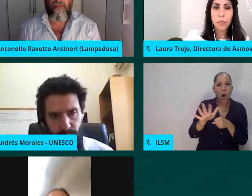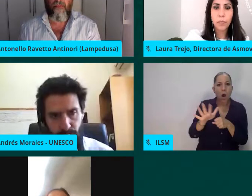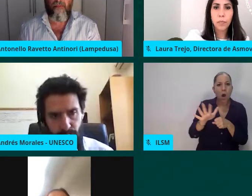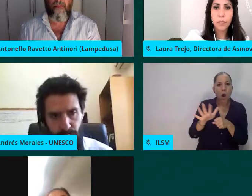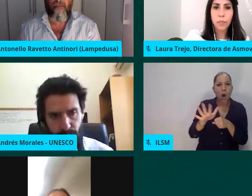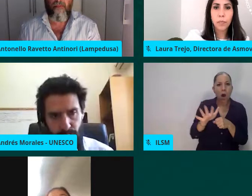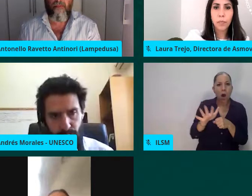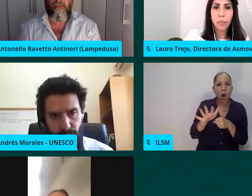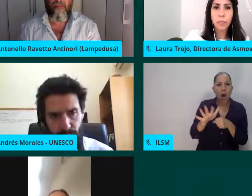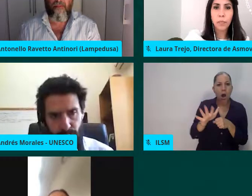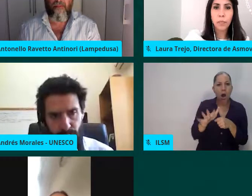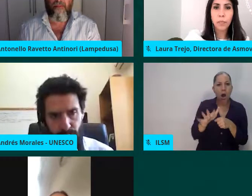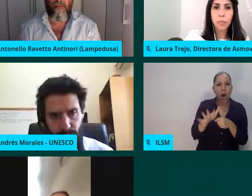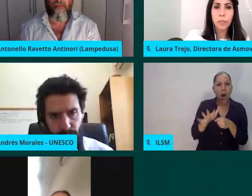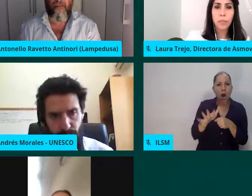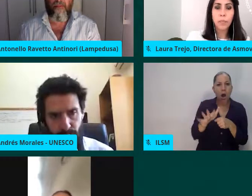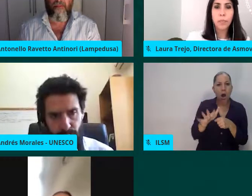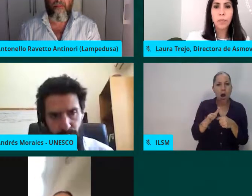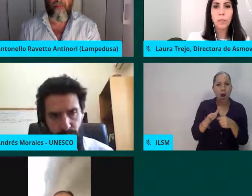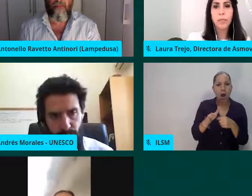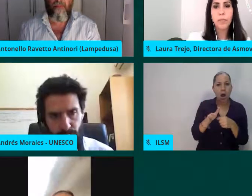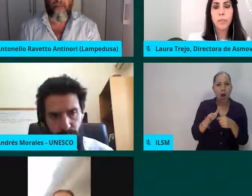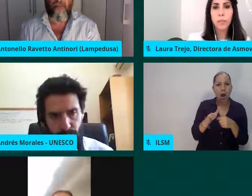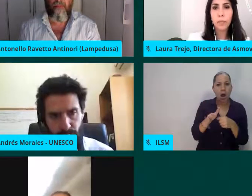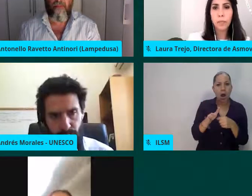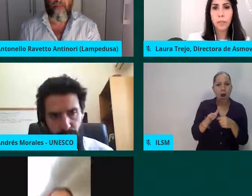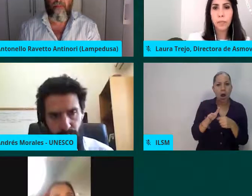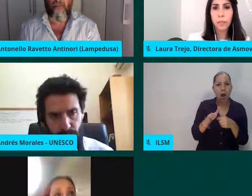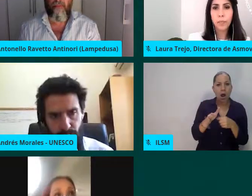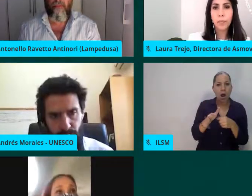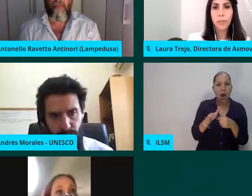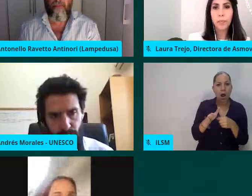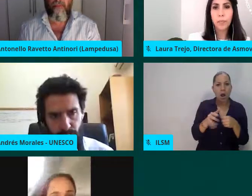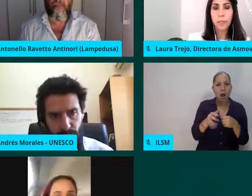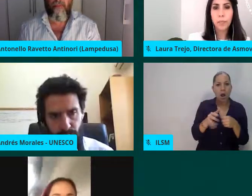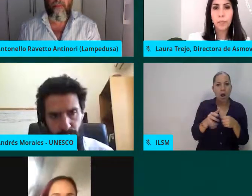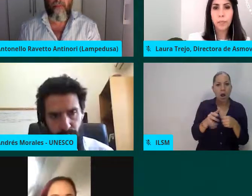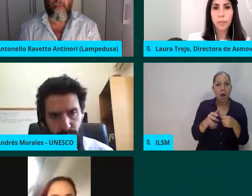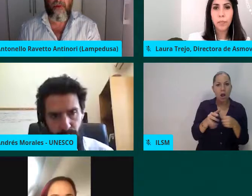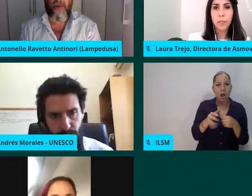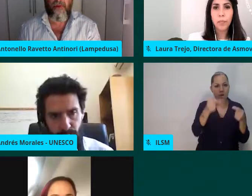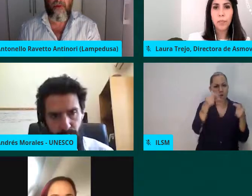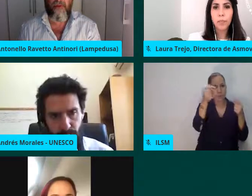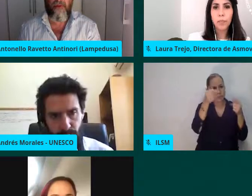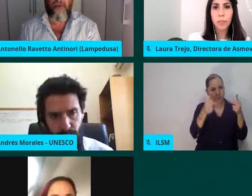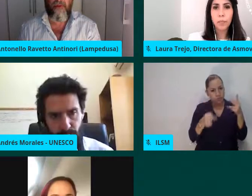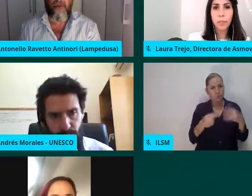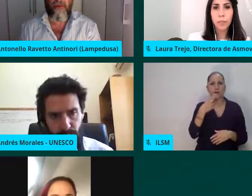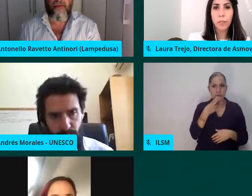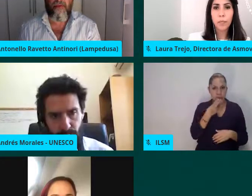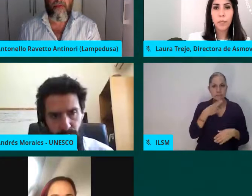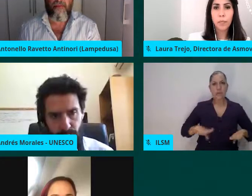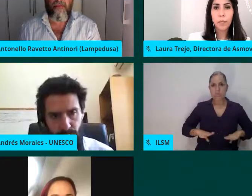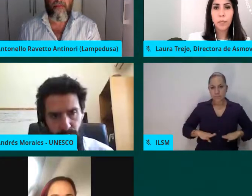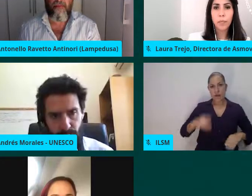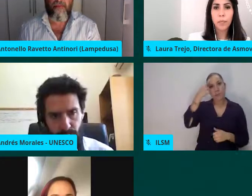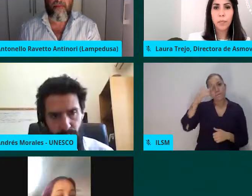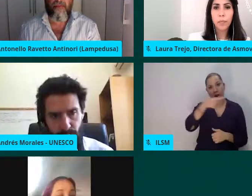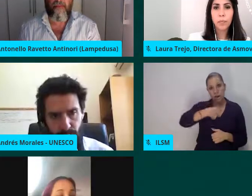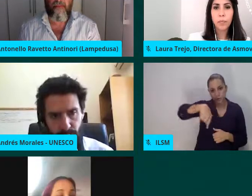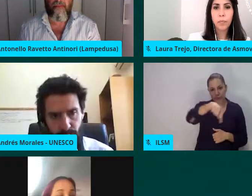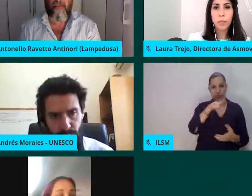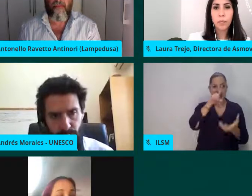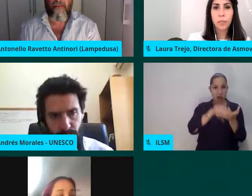y los compromisos de la Agenda 2030, Hábitat 3, Pacto Global de Migraciones, Pacto Mundial sobre los Refugiados y la